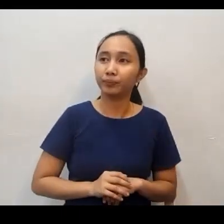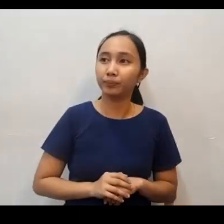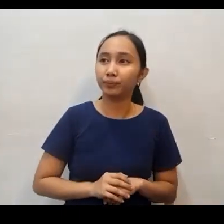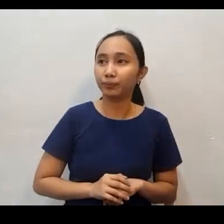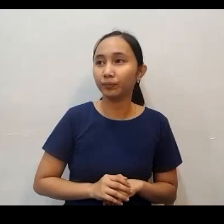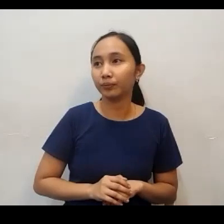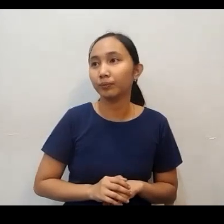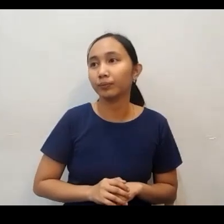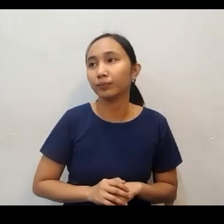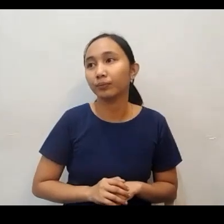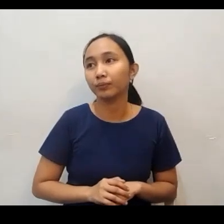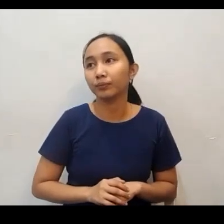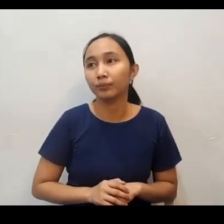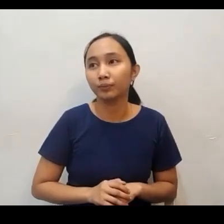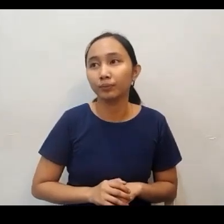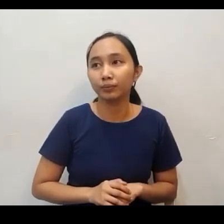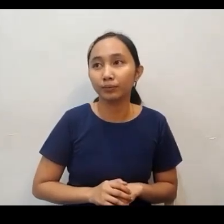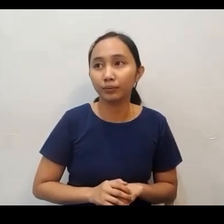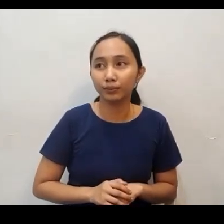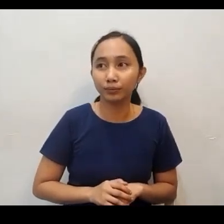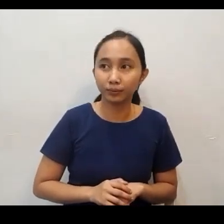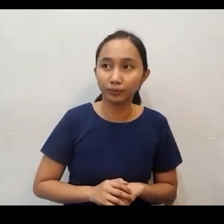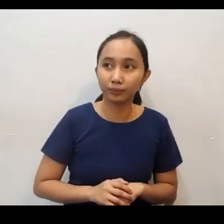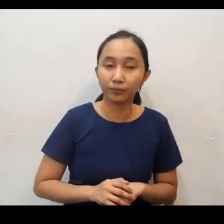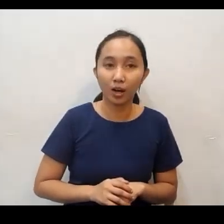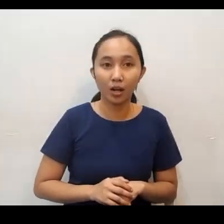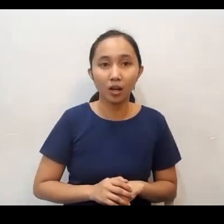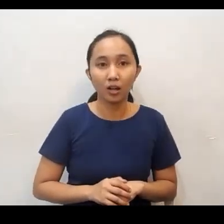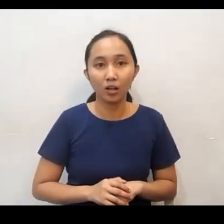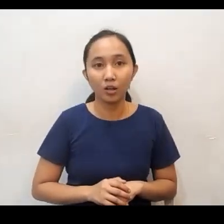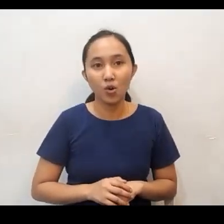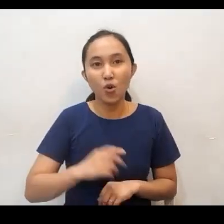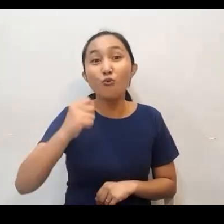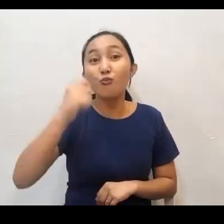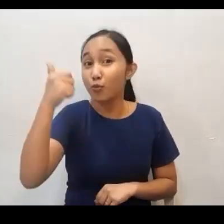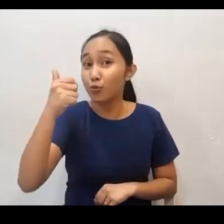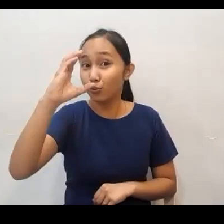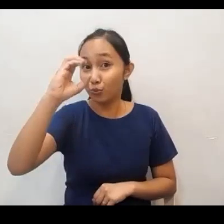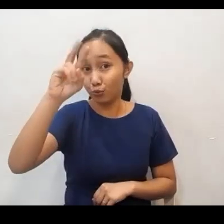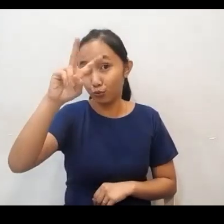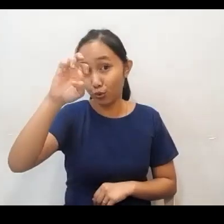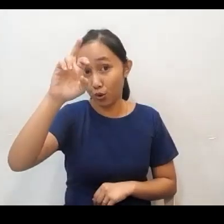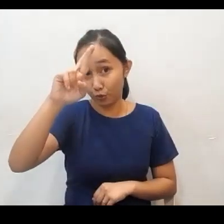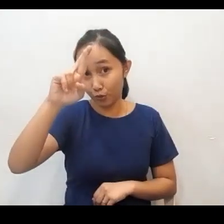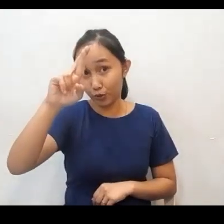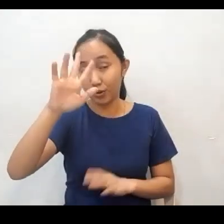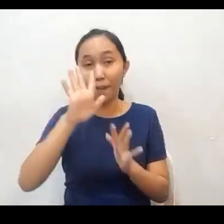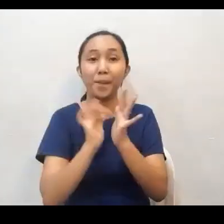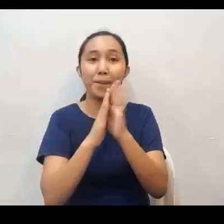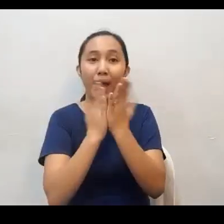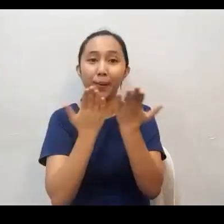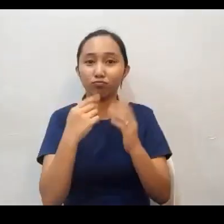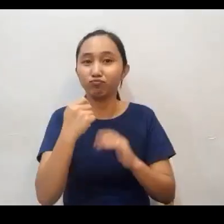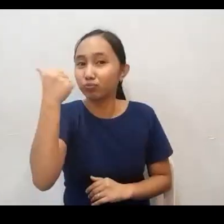ganito po yung ginawa niyang paraan. He take off the cover of the Bible. Tinanggal niya po yung balat o cover ng